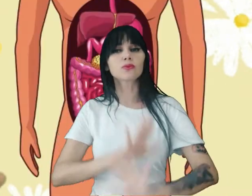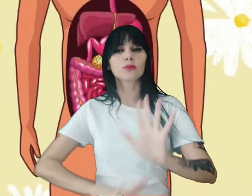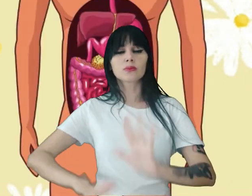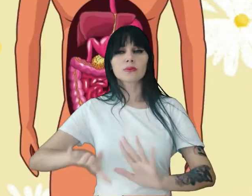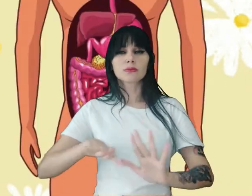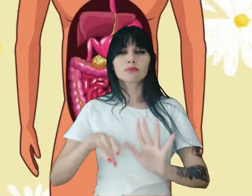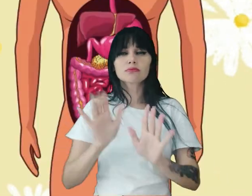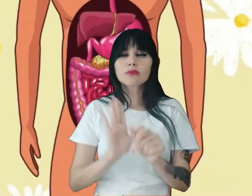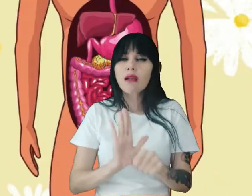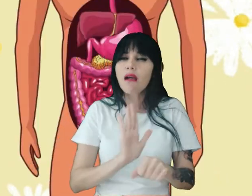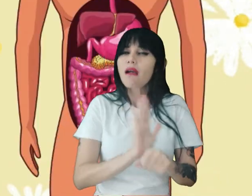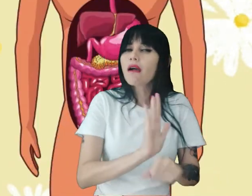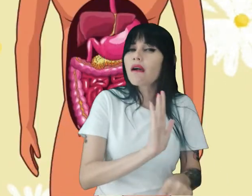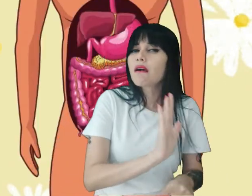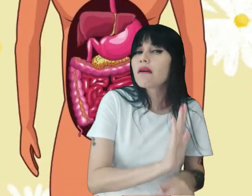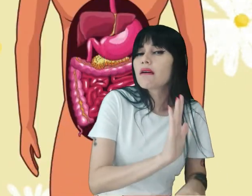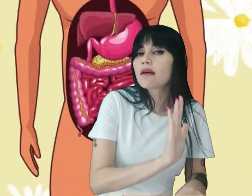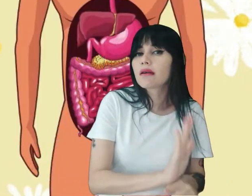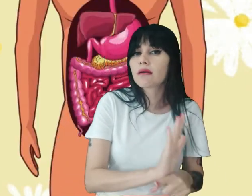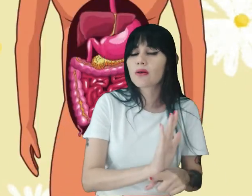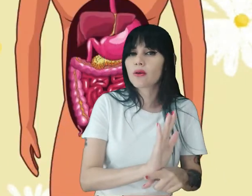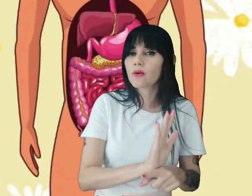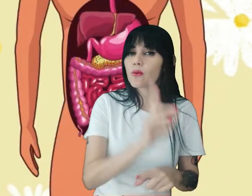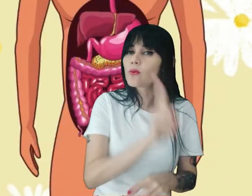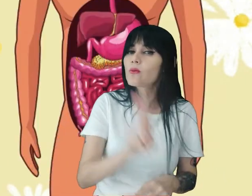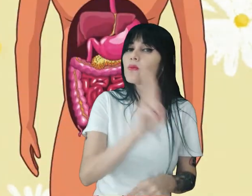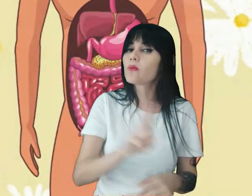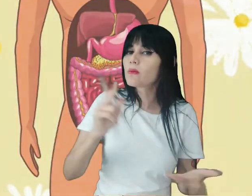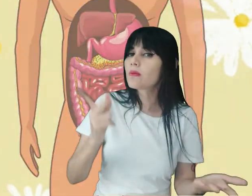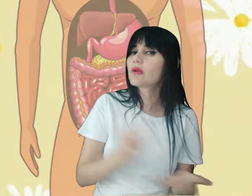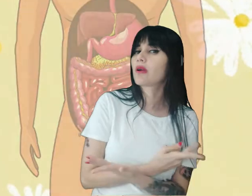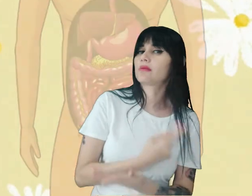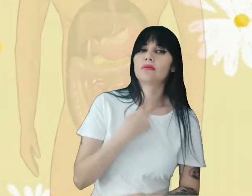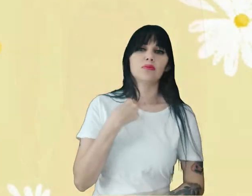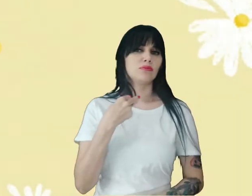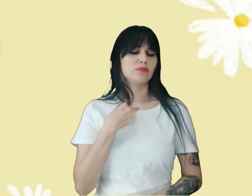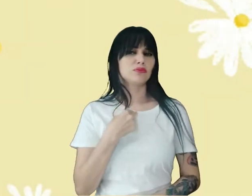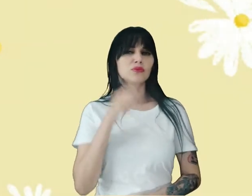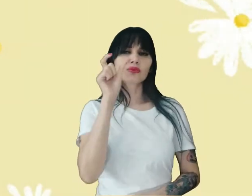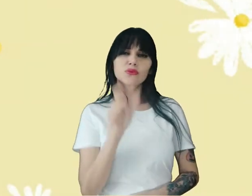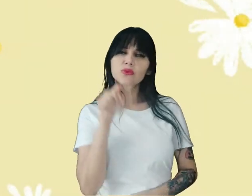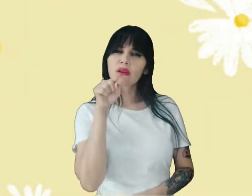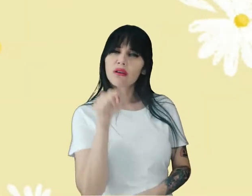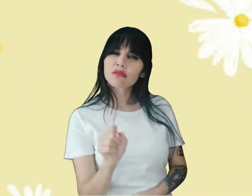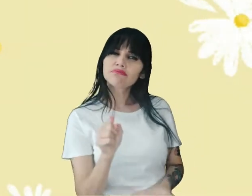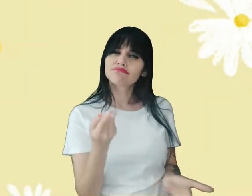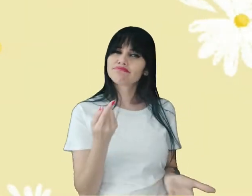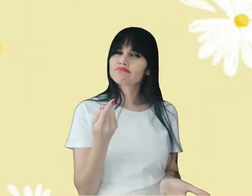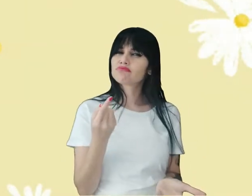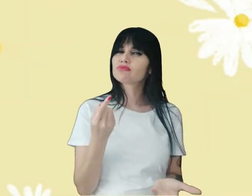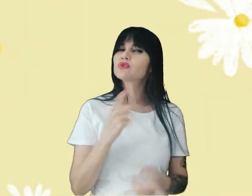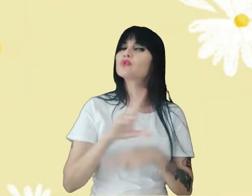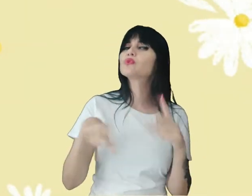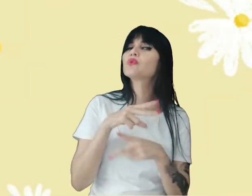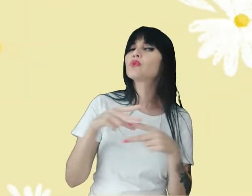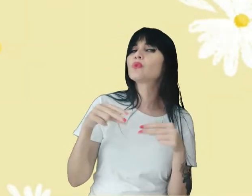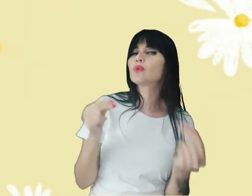Preservado Do seu mau uso Como você está Cuidando desse Que Deus